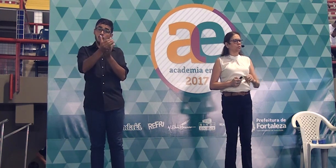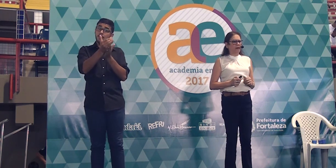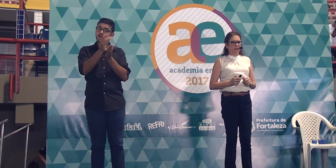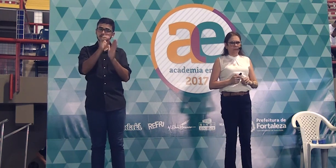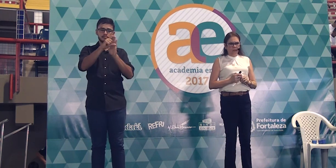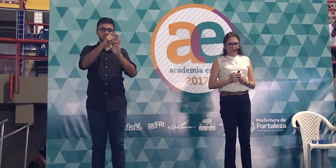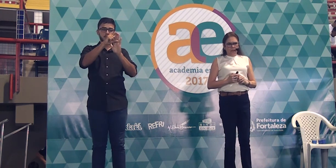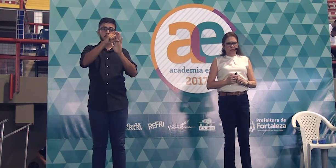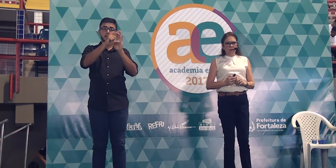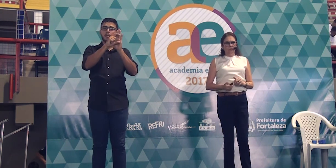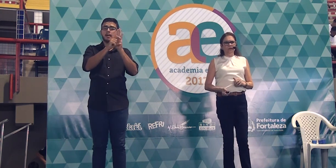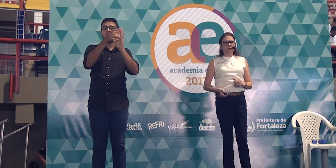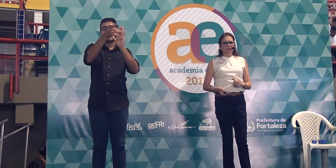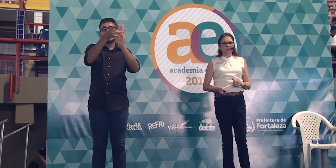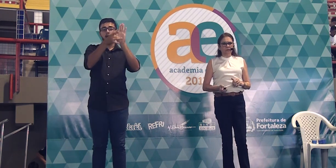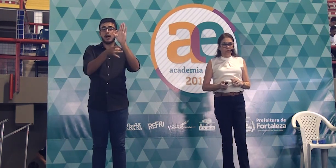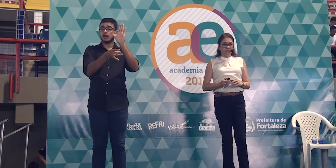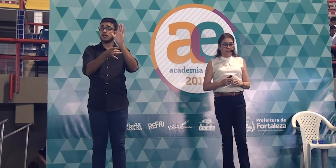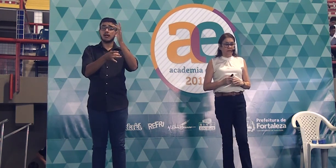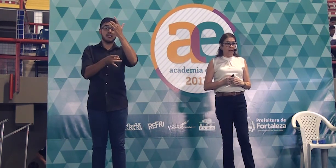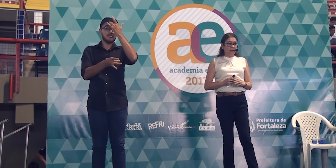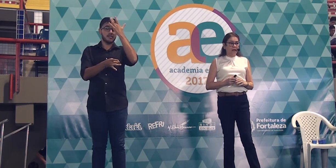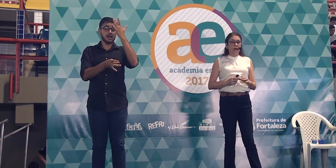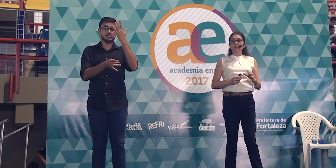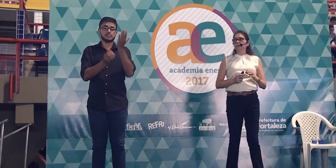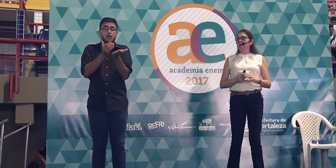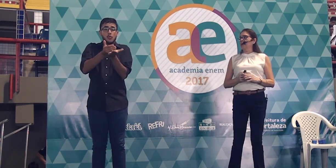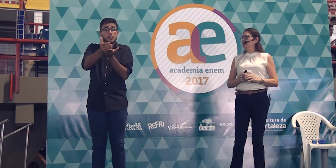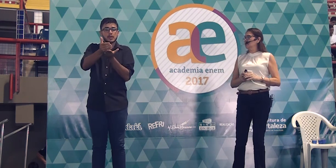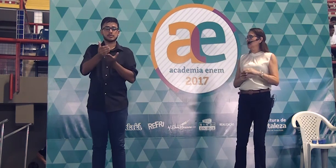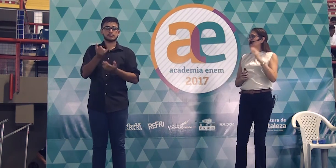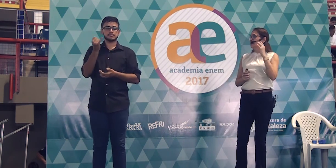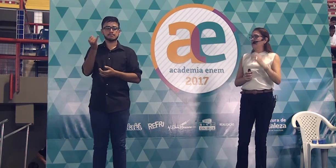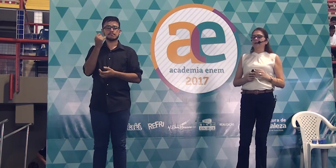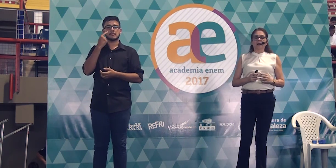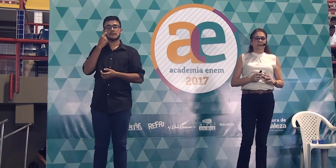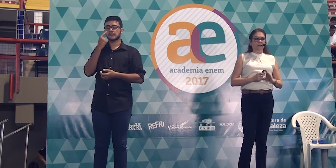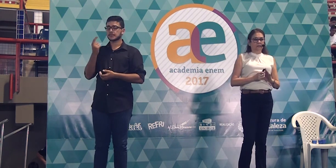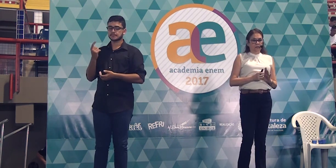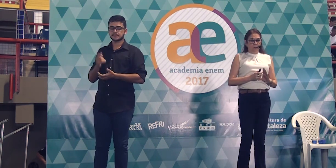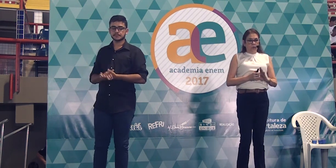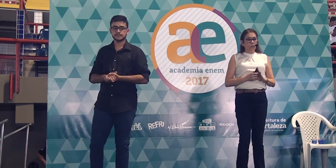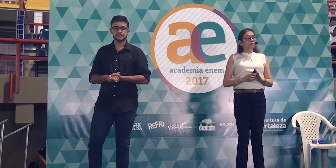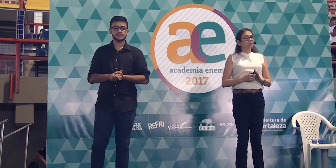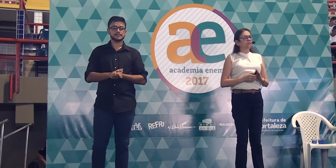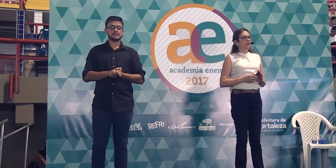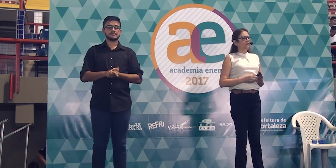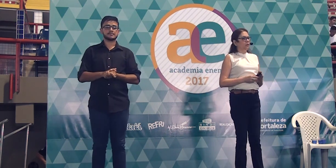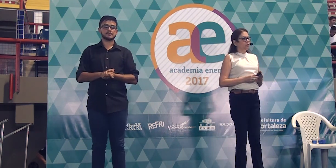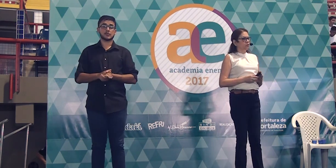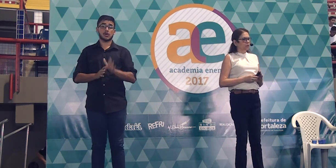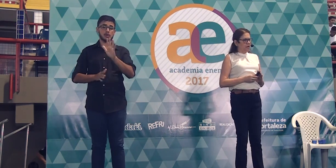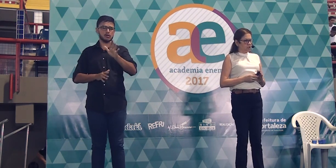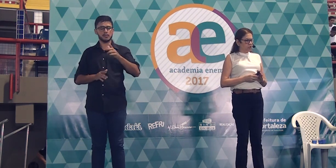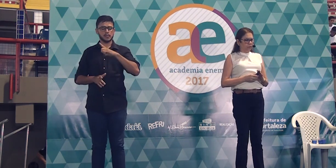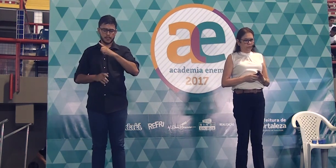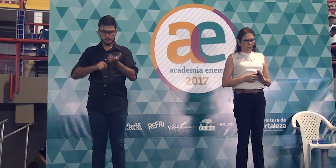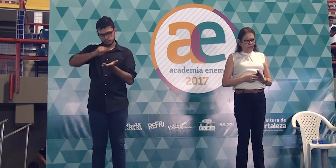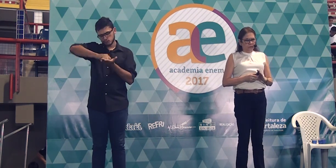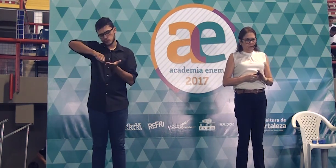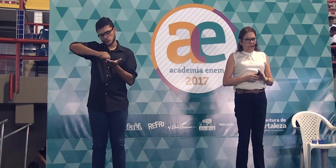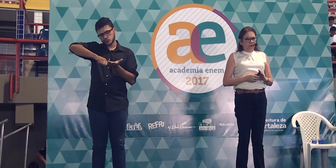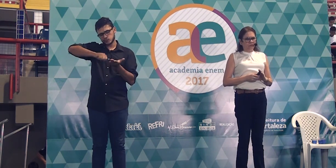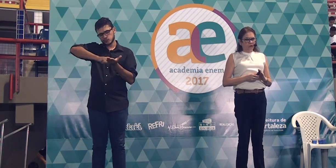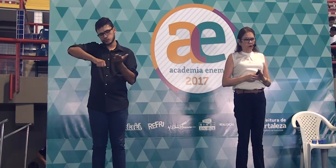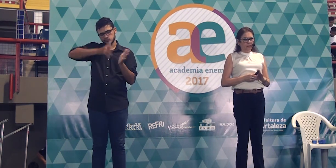gente continuar. Então, vamos nos ater aos pequenos detalhes. Quando escrevemos um texto,